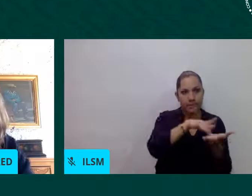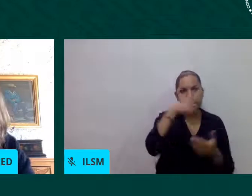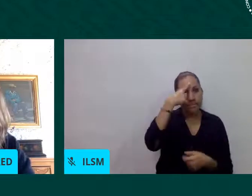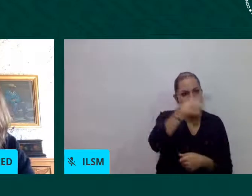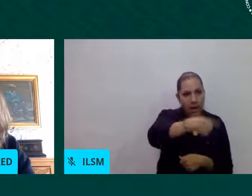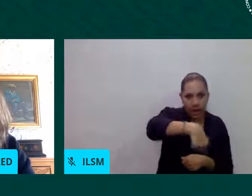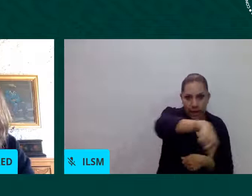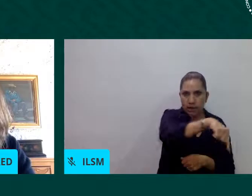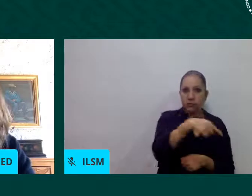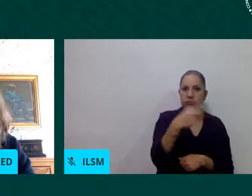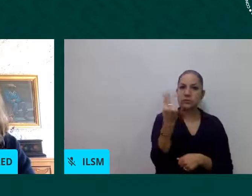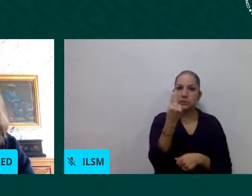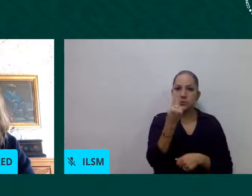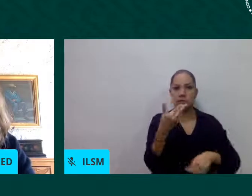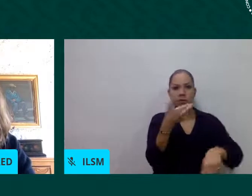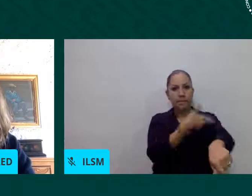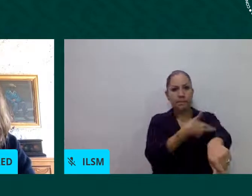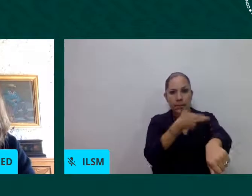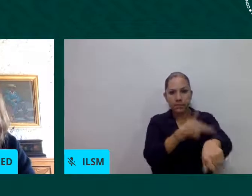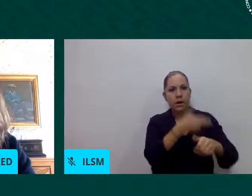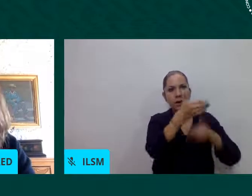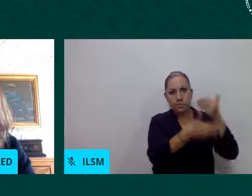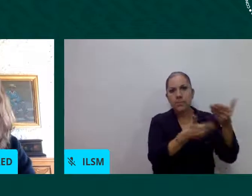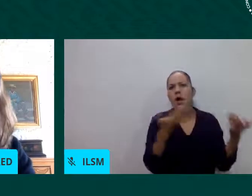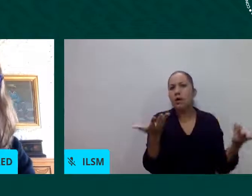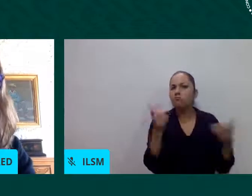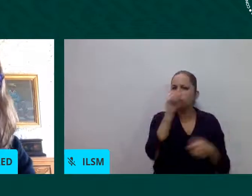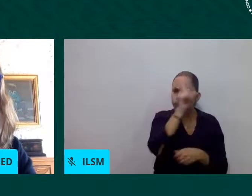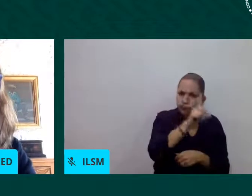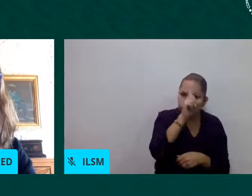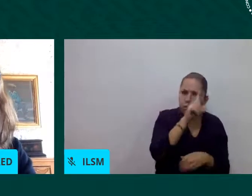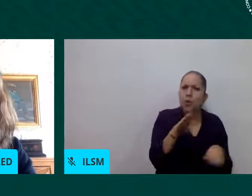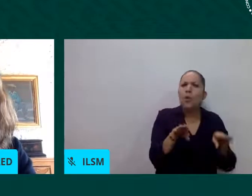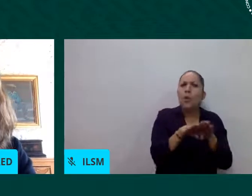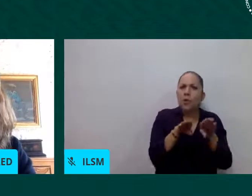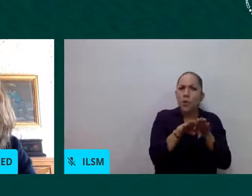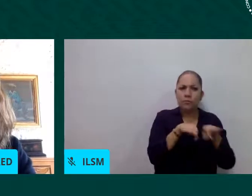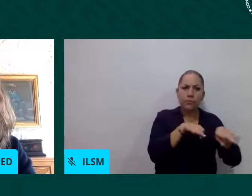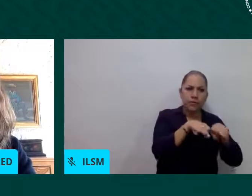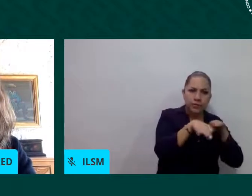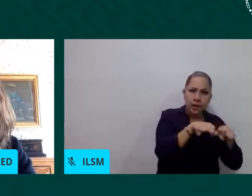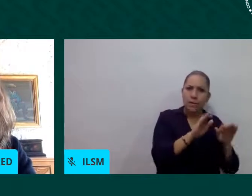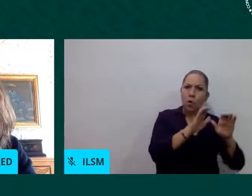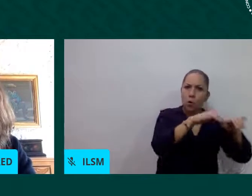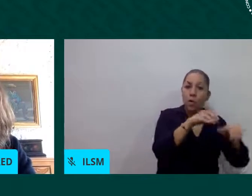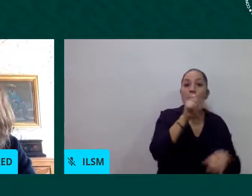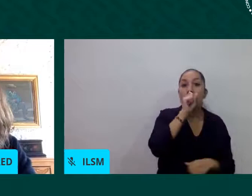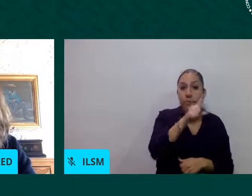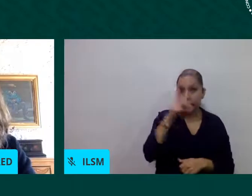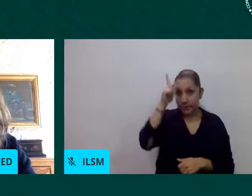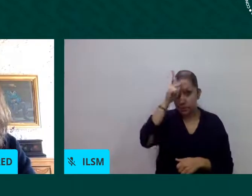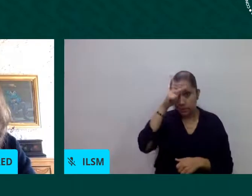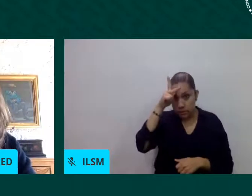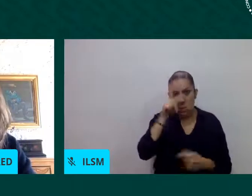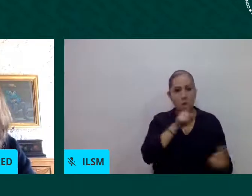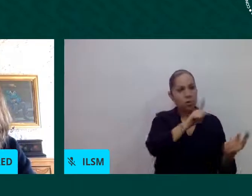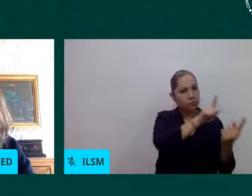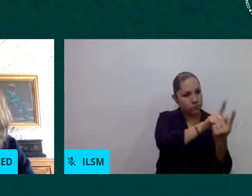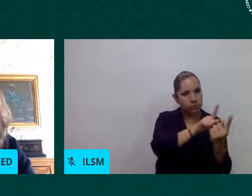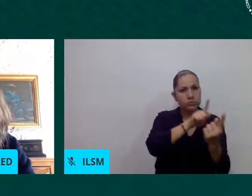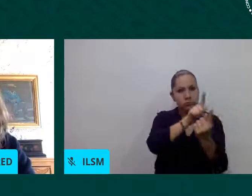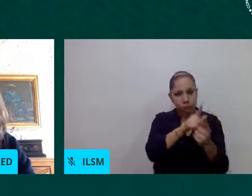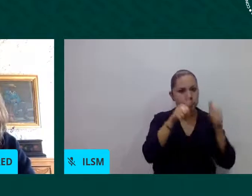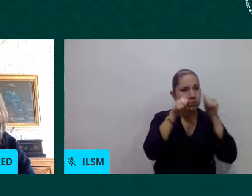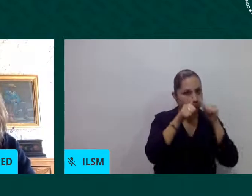orientación ocupacional y atención psicoemocional y asimismo trabaja en conjunto con asociaciones civiles que atienden a esta población por ejemplo